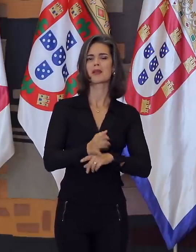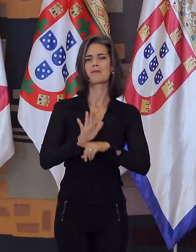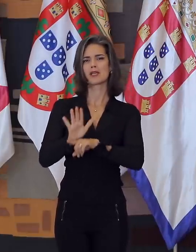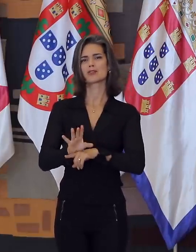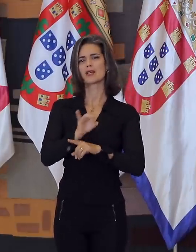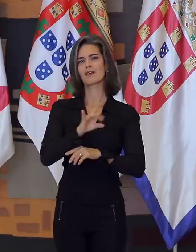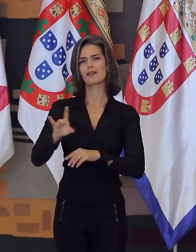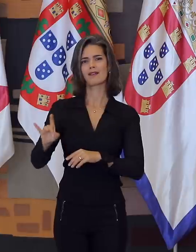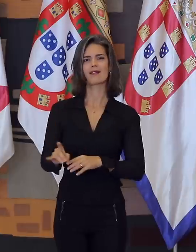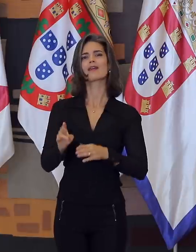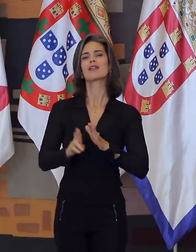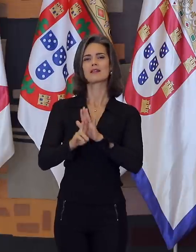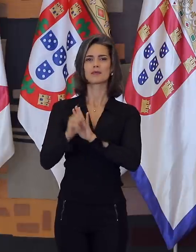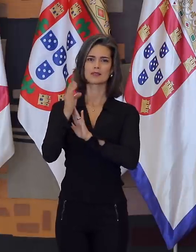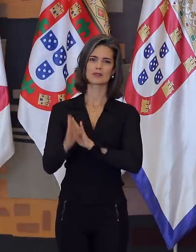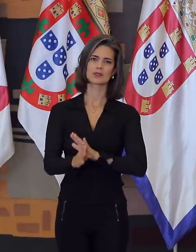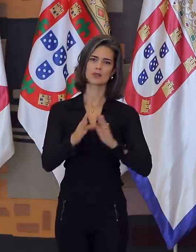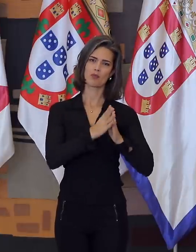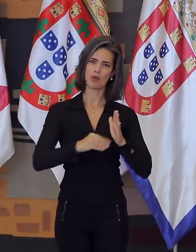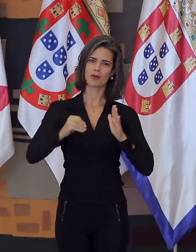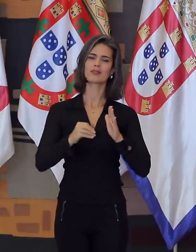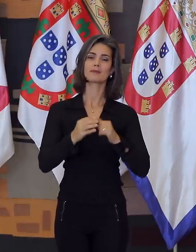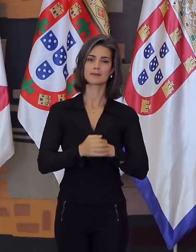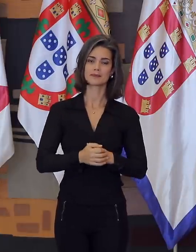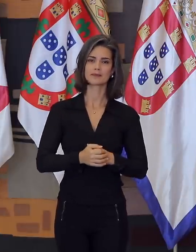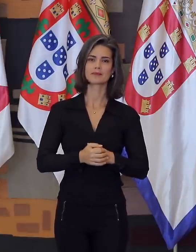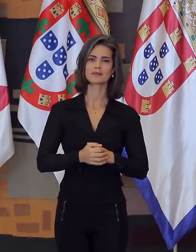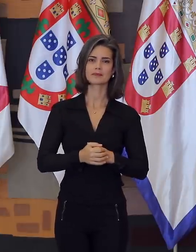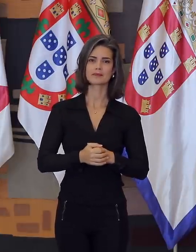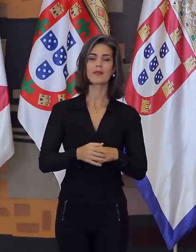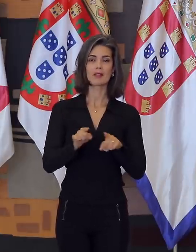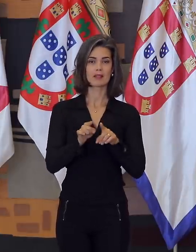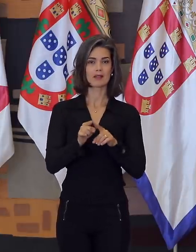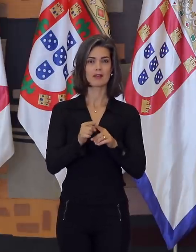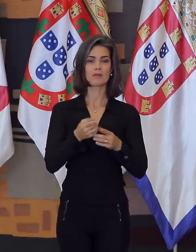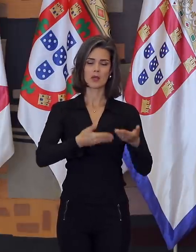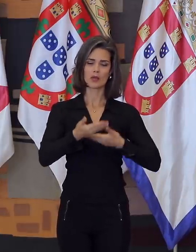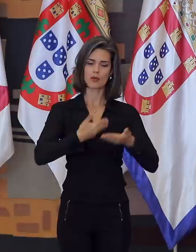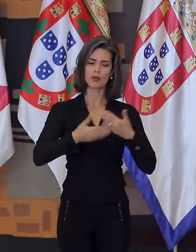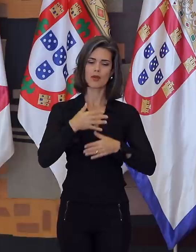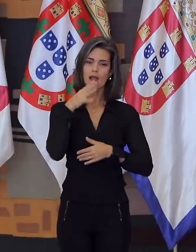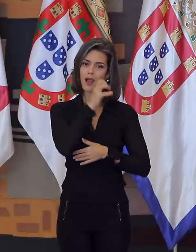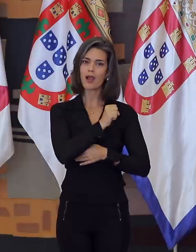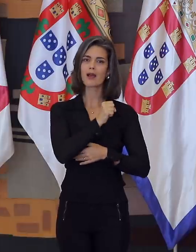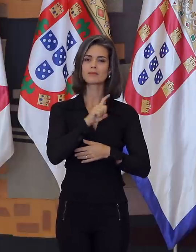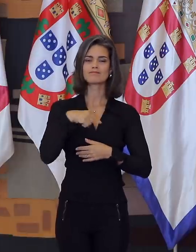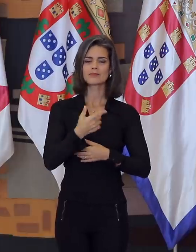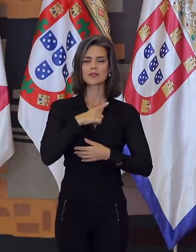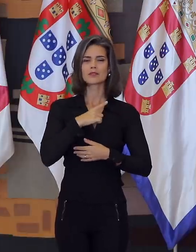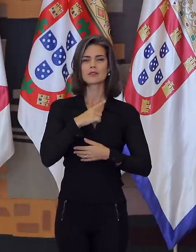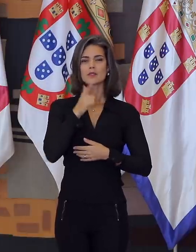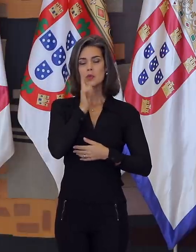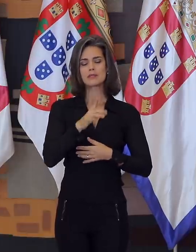brasileiro são um exemplo para todos. O intenso, ainda que breve convívio que tivemos, renovou nosso olhar sobre a diplomacia,